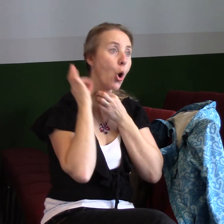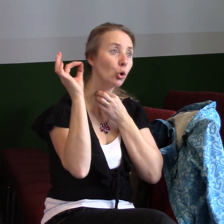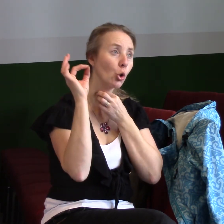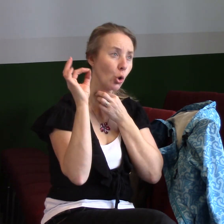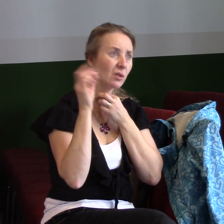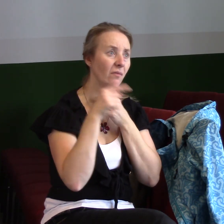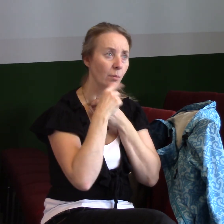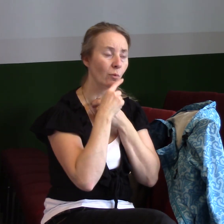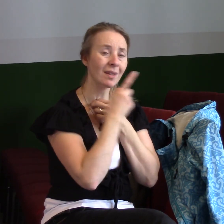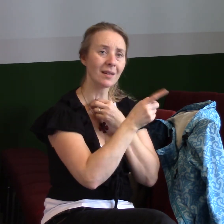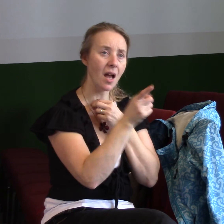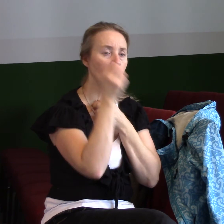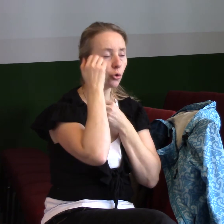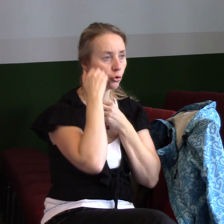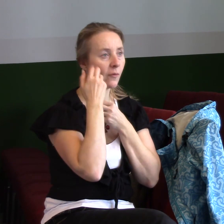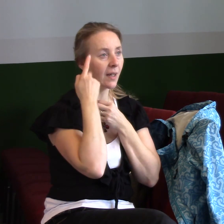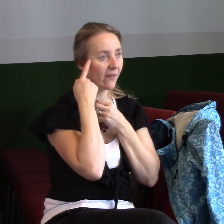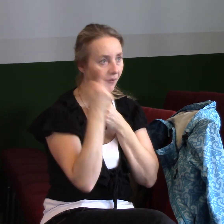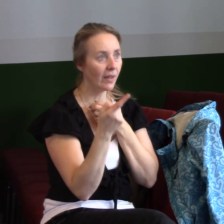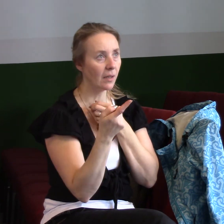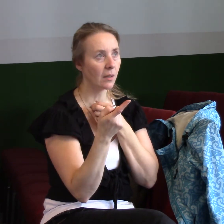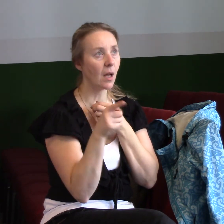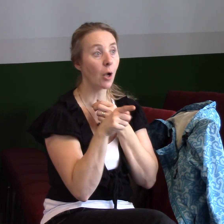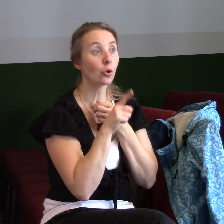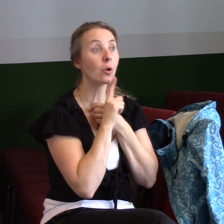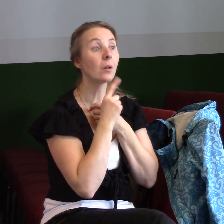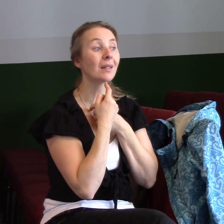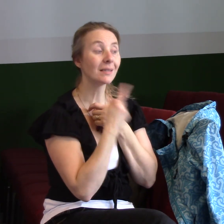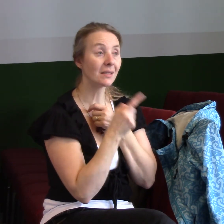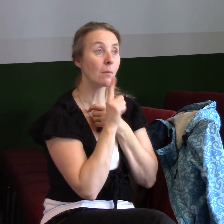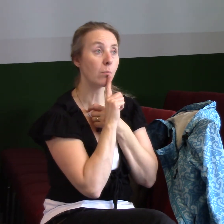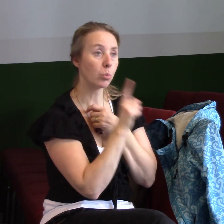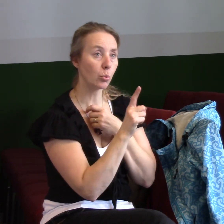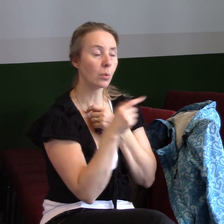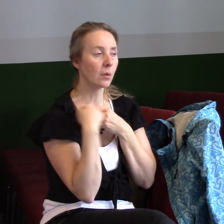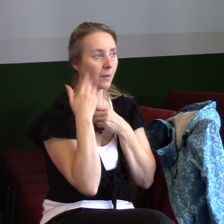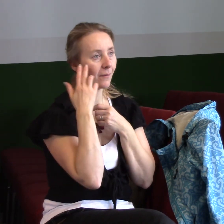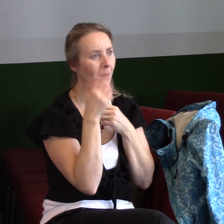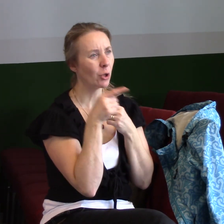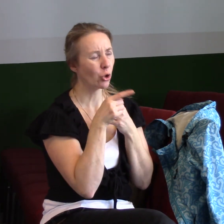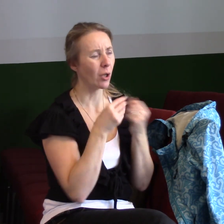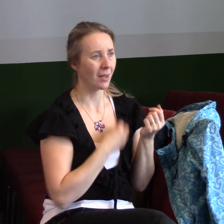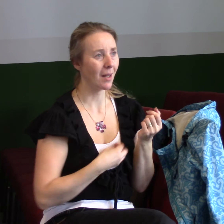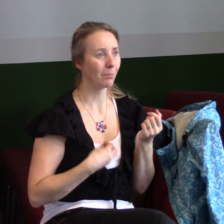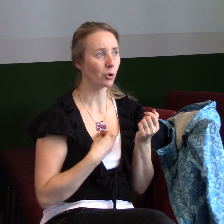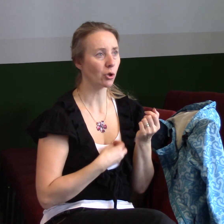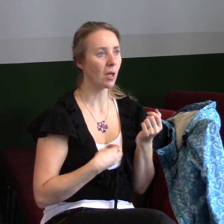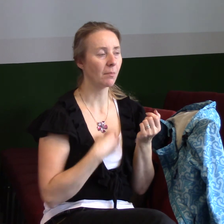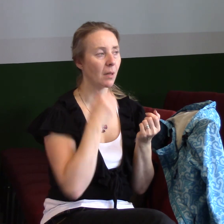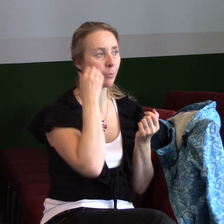Ale to je to, co pán Bůh chce. Ale já vím, že to možná je nepříjemné pro vás. Víte tam, ale je